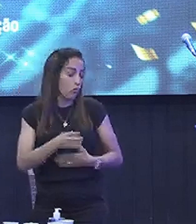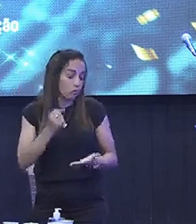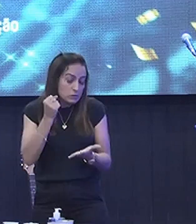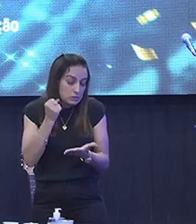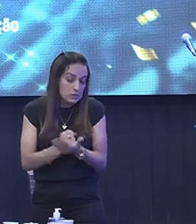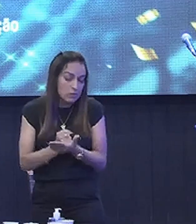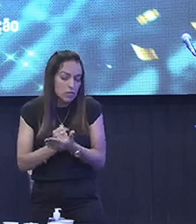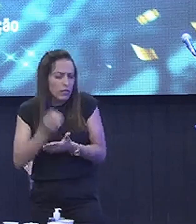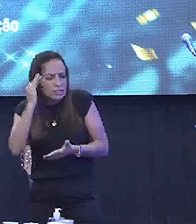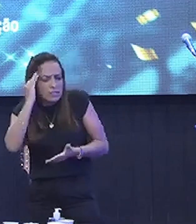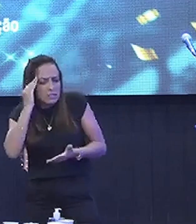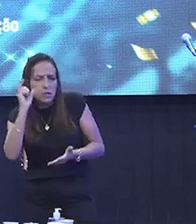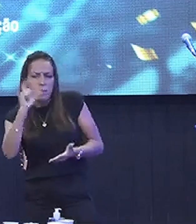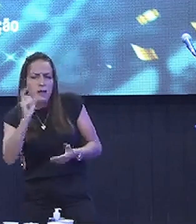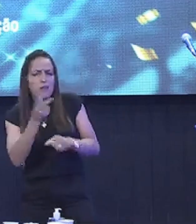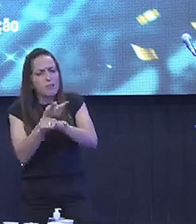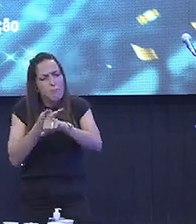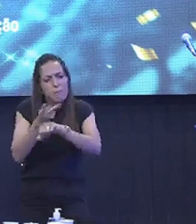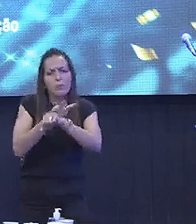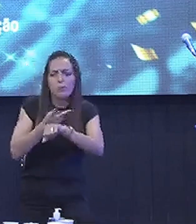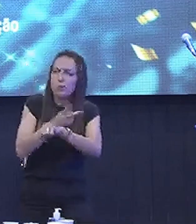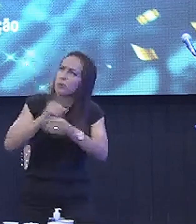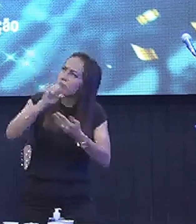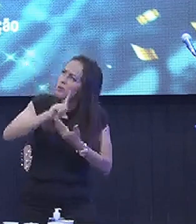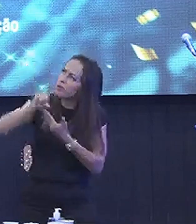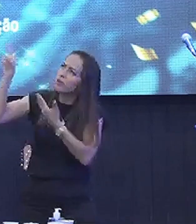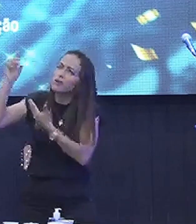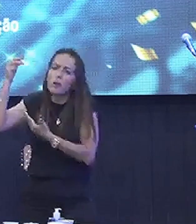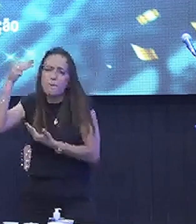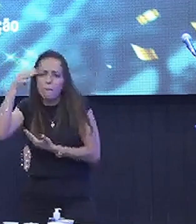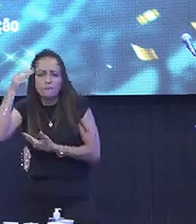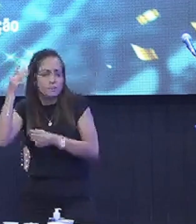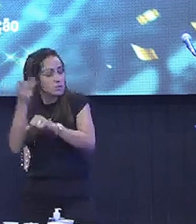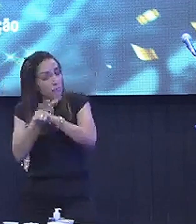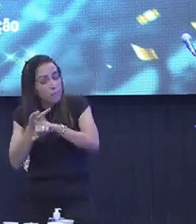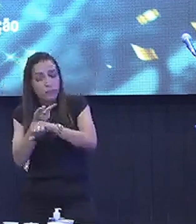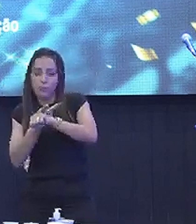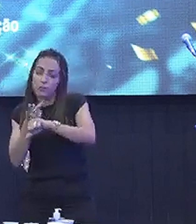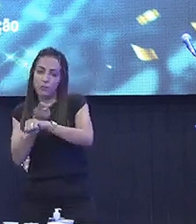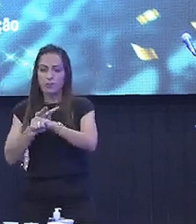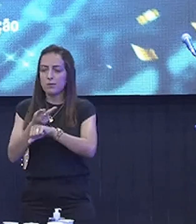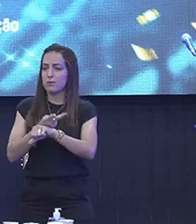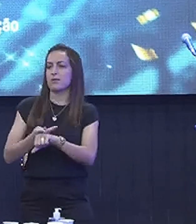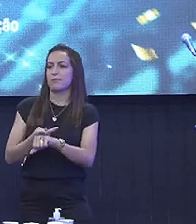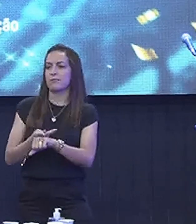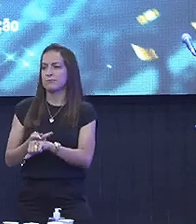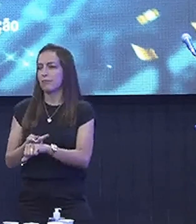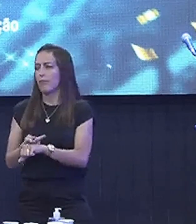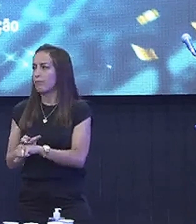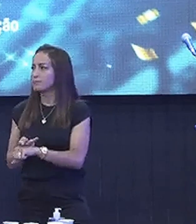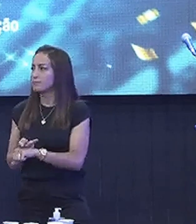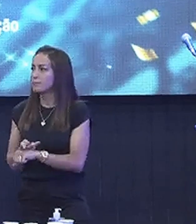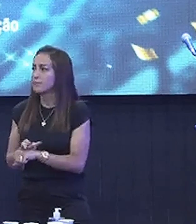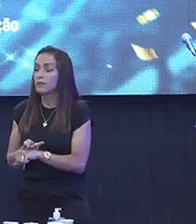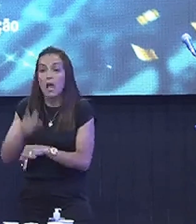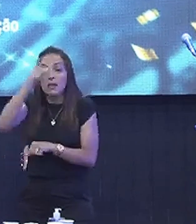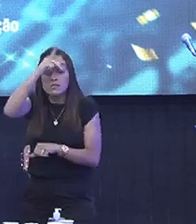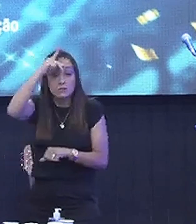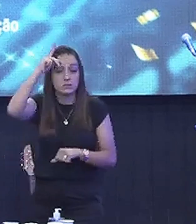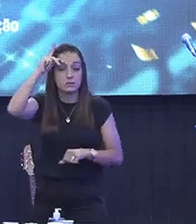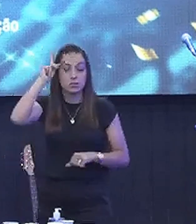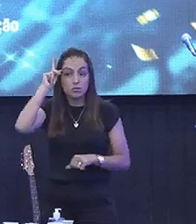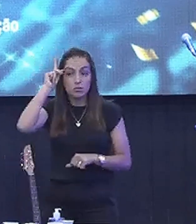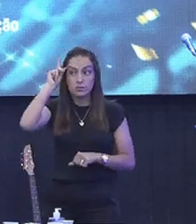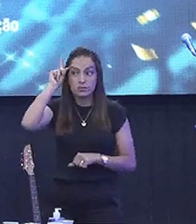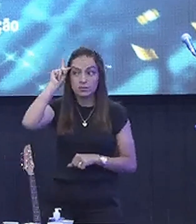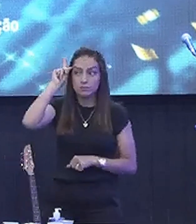entender cada palavrinha E busca de Deus Medita Medita Medita Amadas pessoas, meu